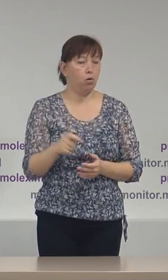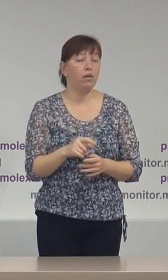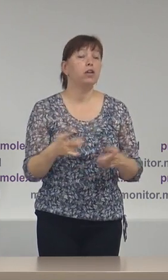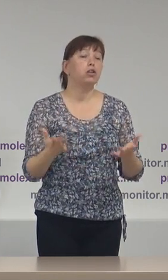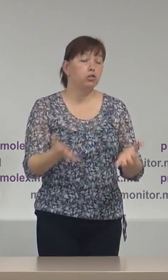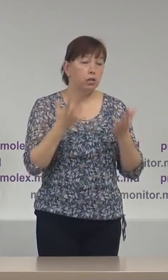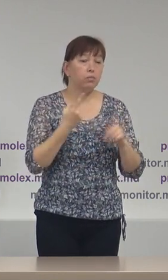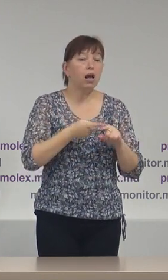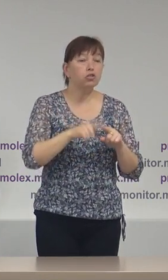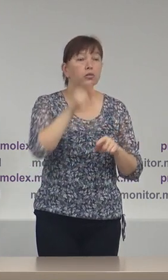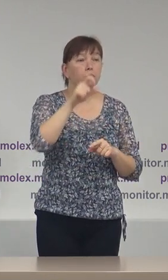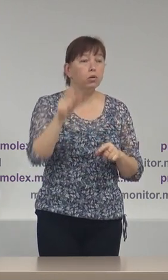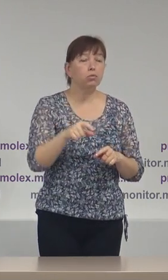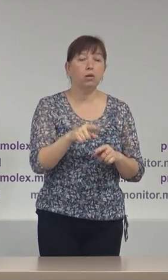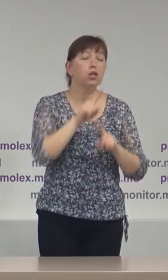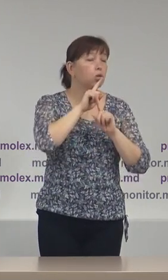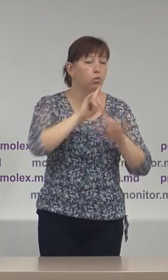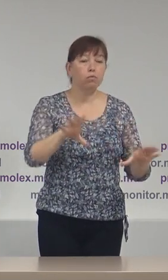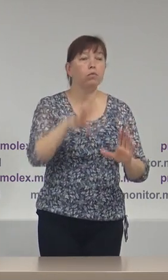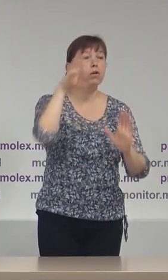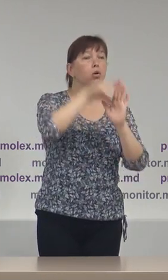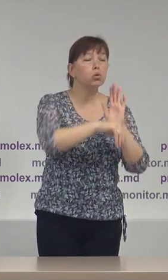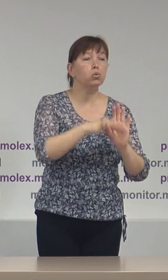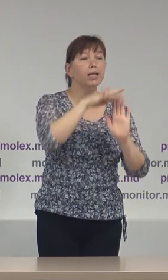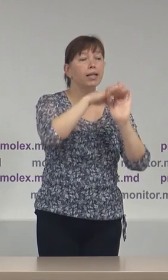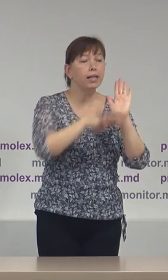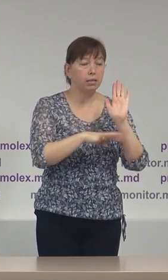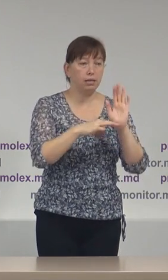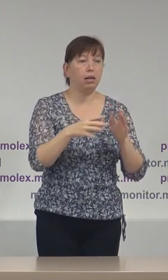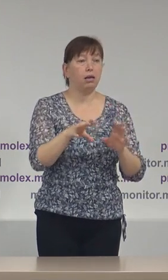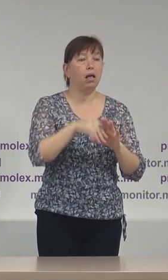aceste persoane practic nu vor fi incluse în listele electorale de bază.